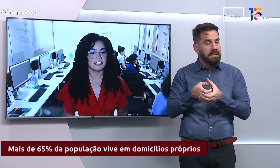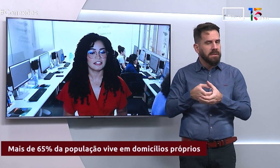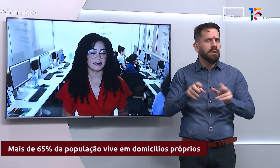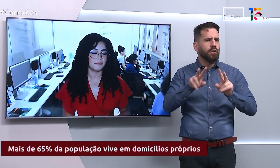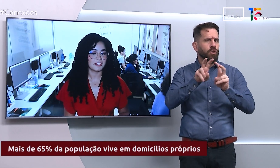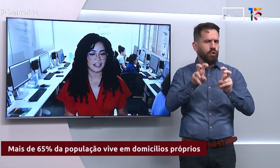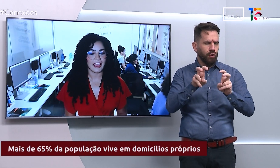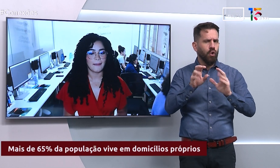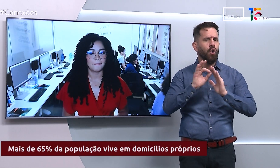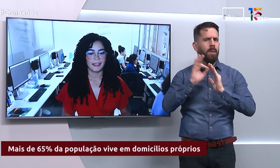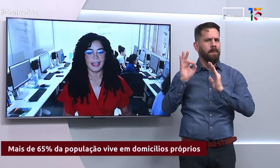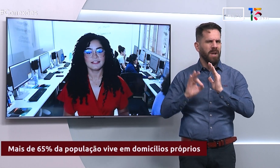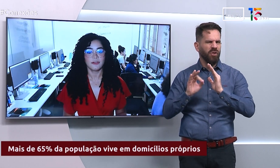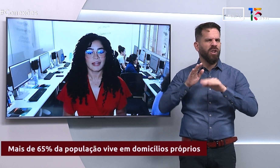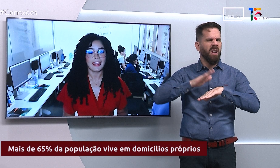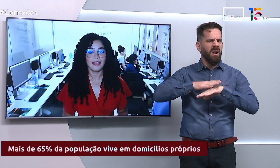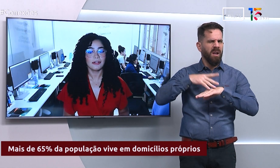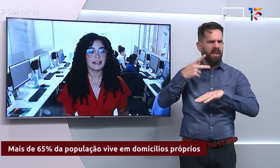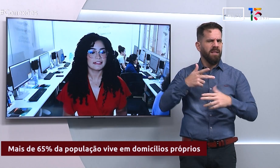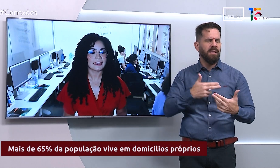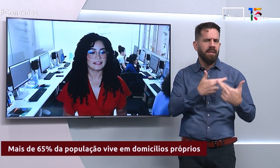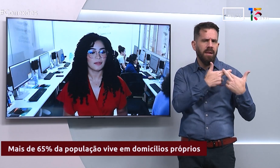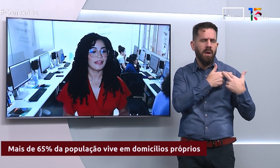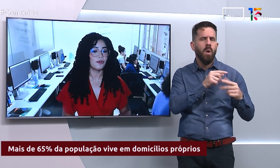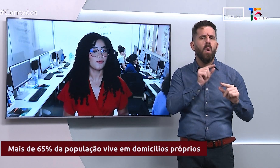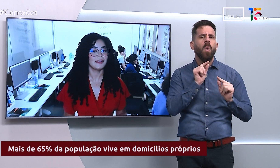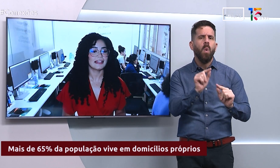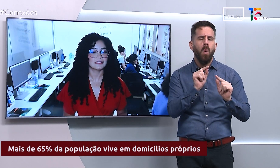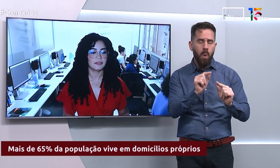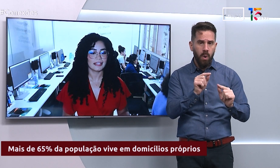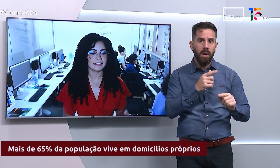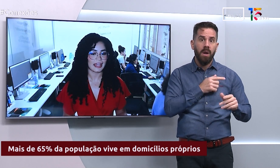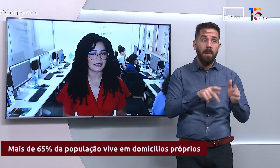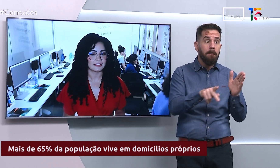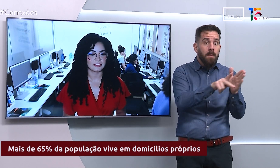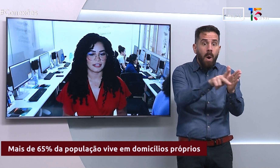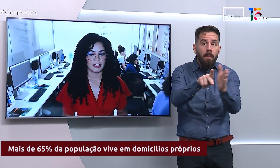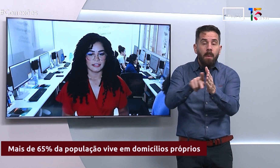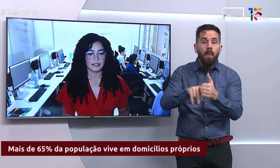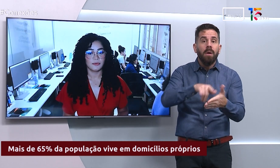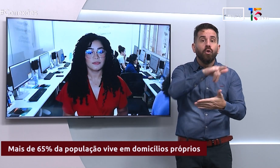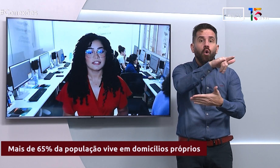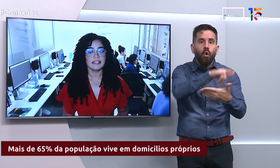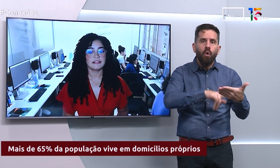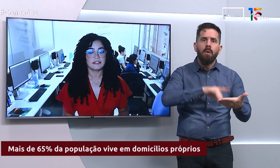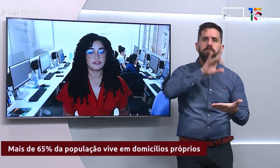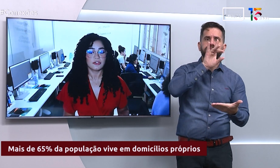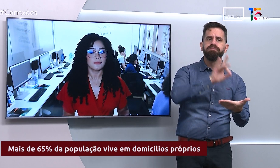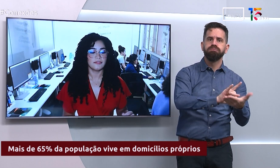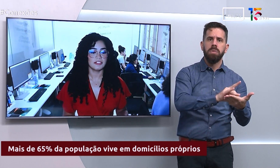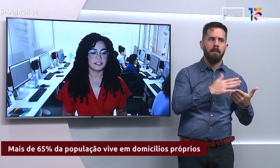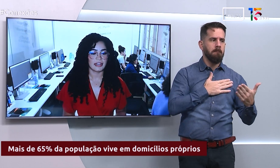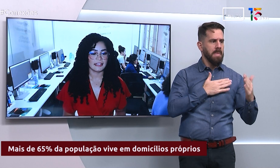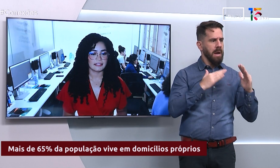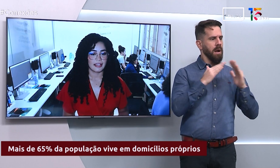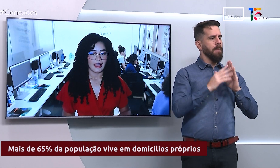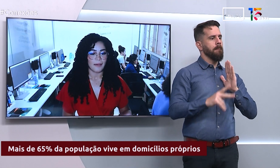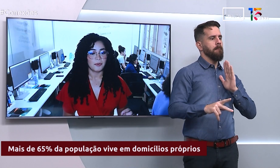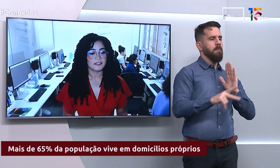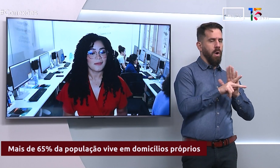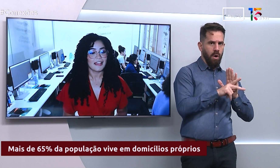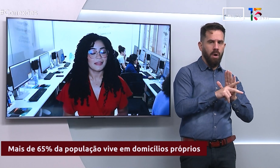Estatística, IBGE, é sobre a regularização da documentação das casas. Segundo os índices de 2023,